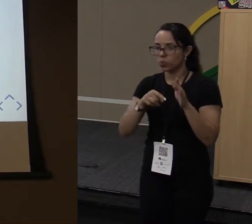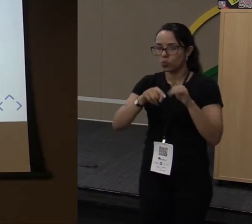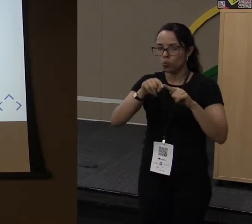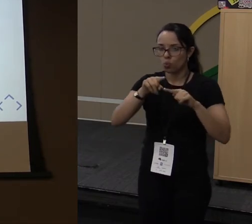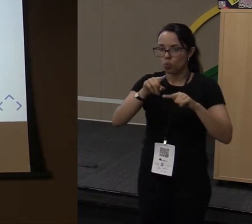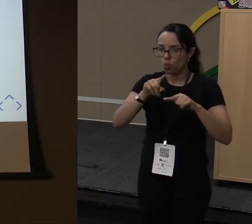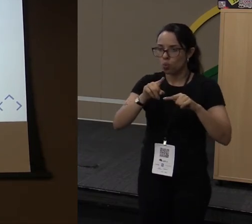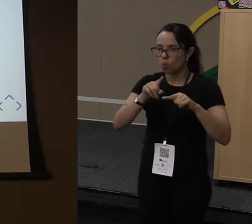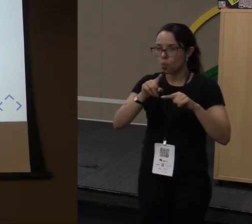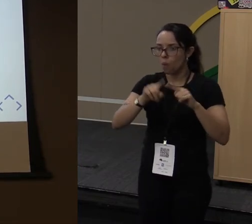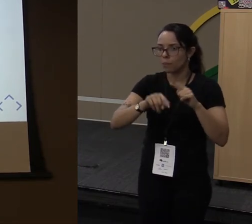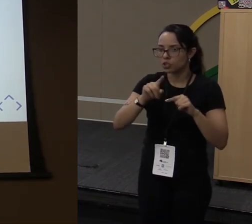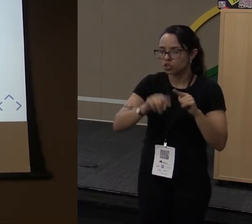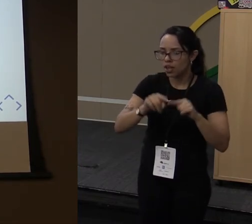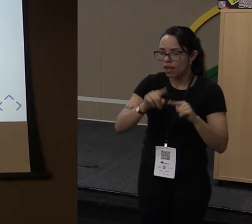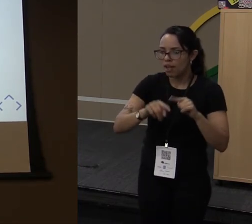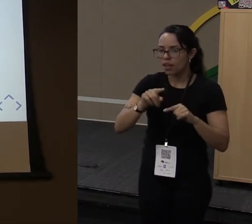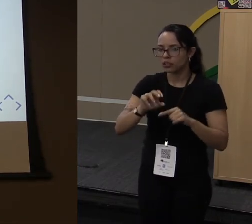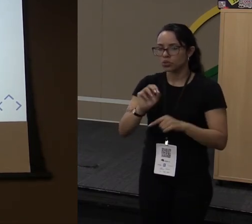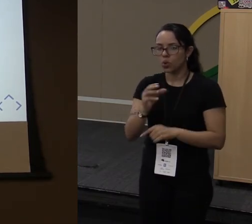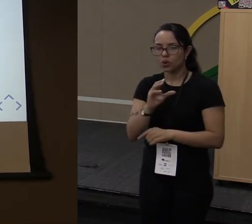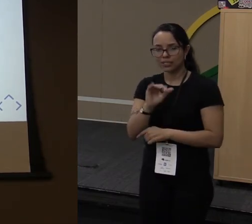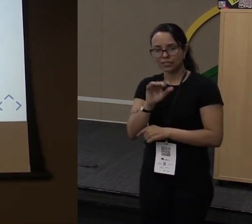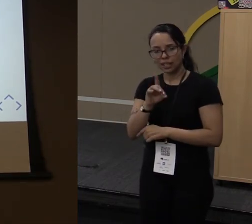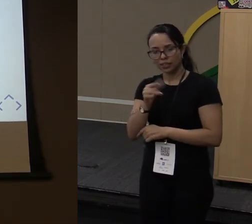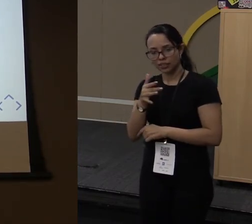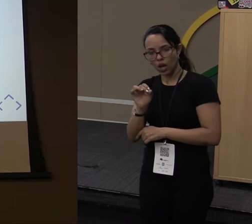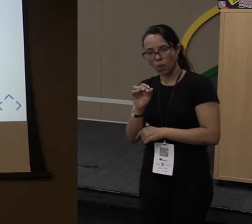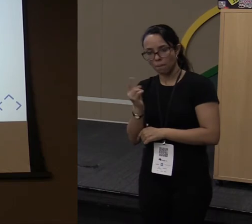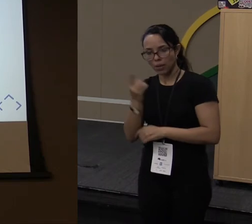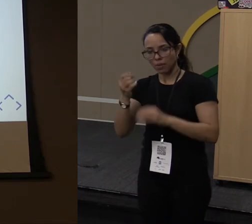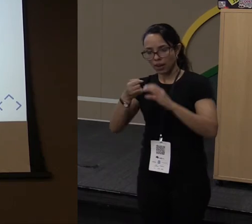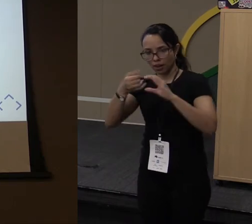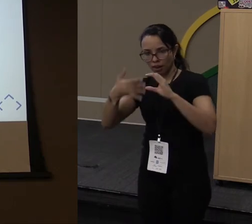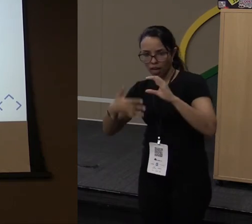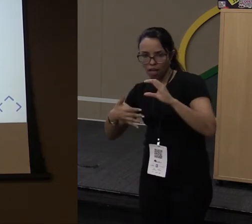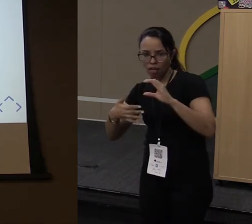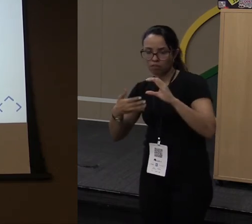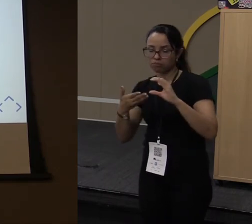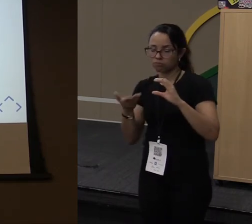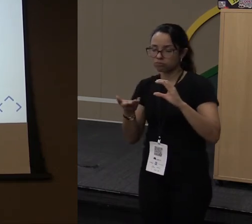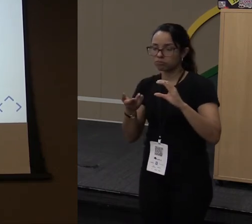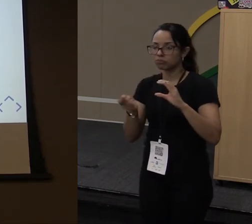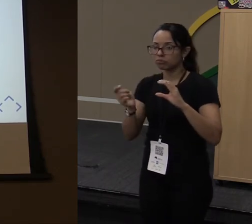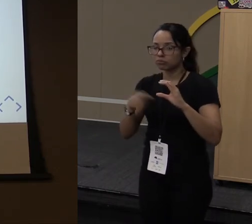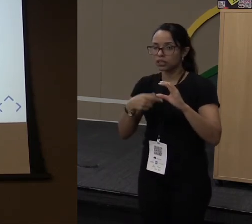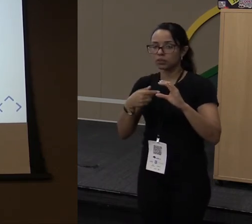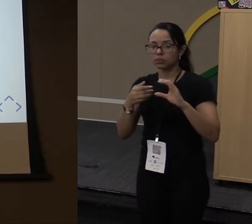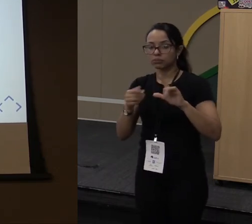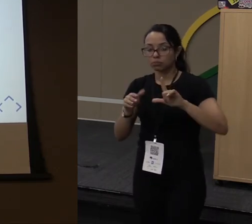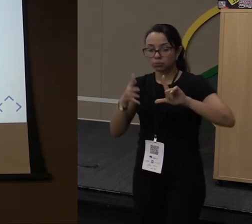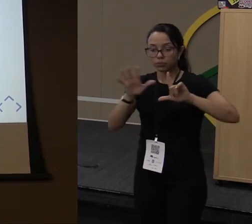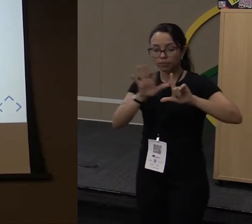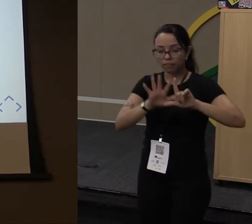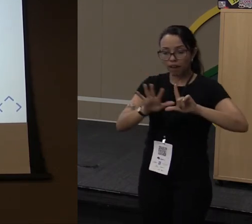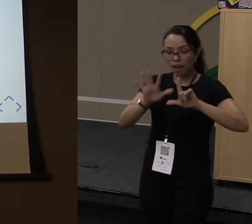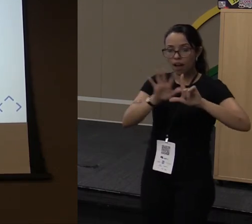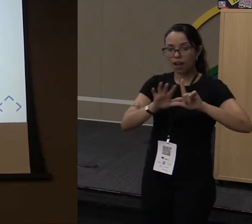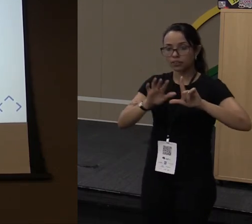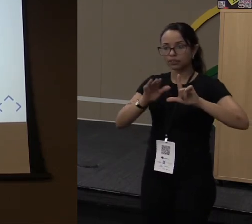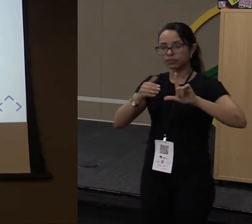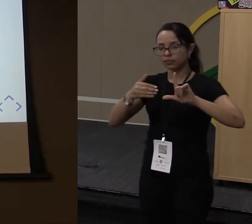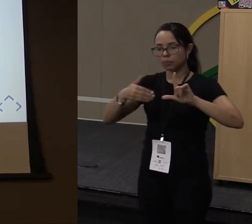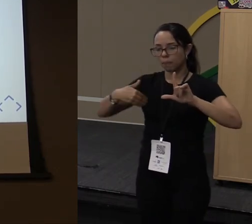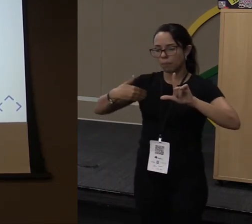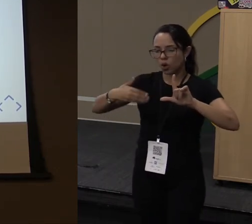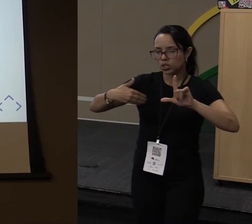Objetos... Cidadãos de primeira classe, Então, a gente pode retornar uma função. Então, eu posso ter uma interface ou uma classe que processa alguma coisa